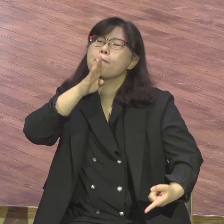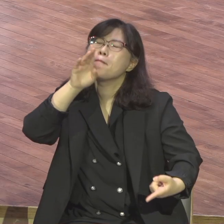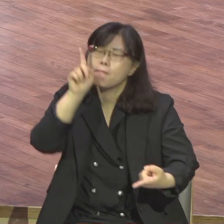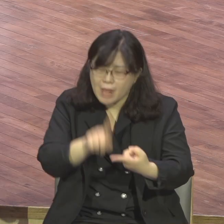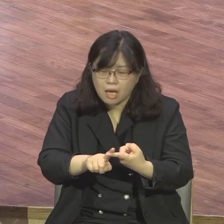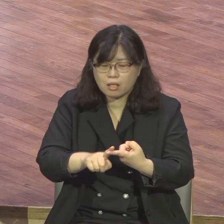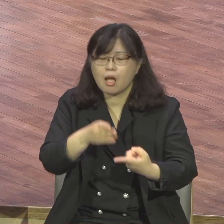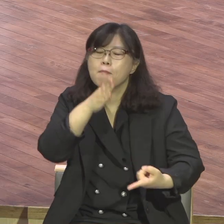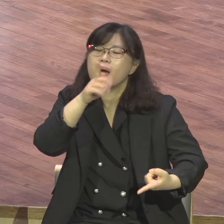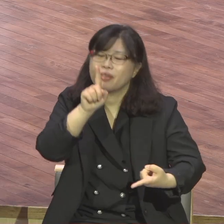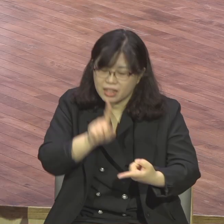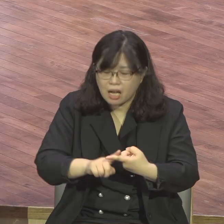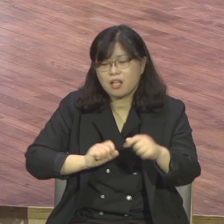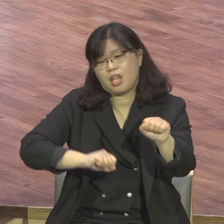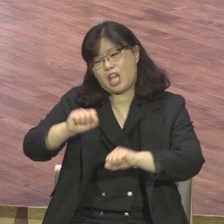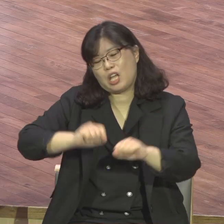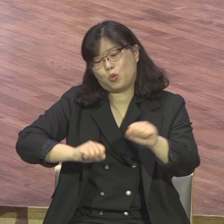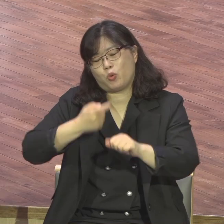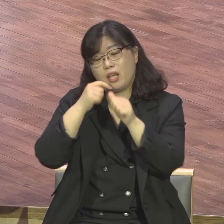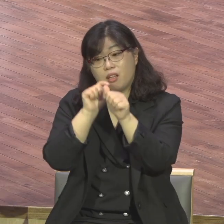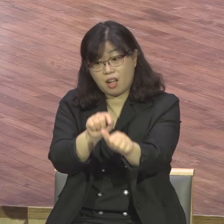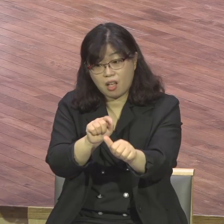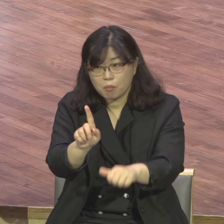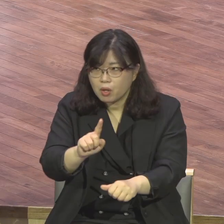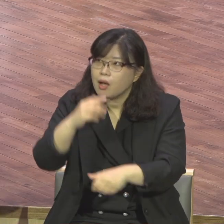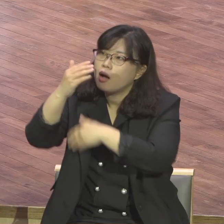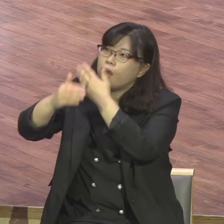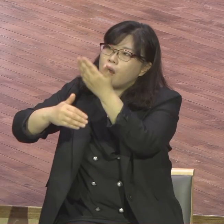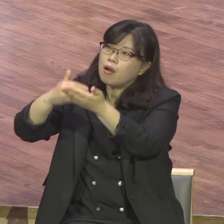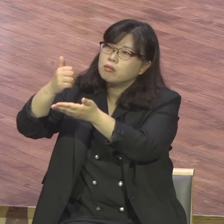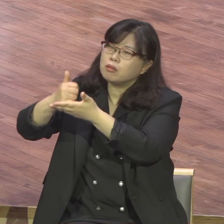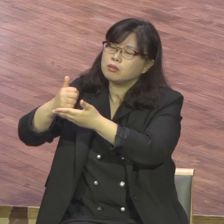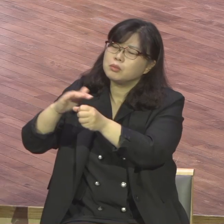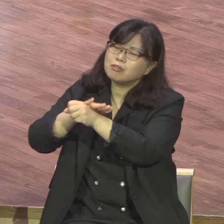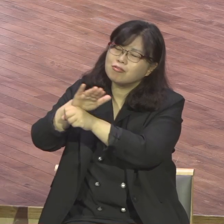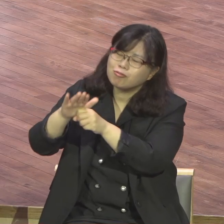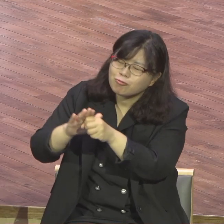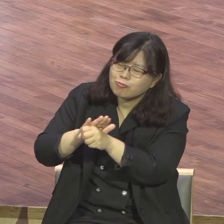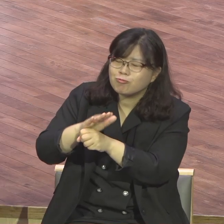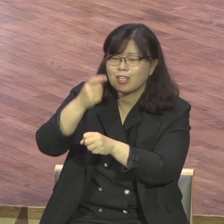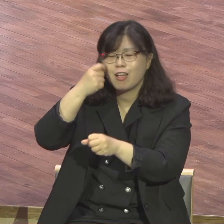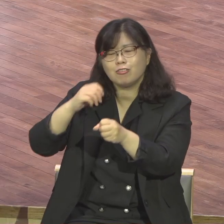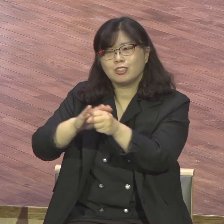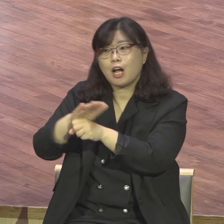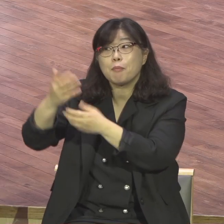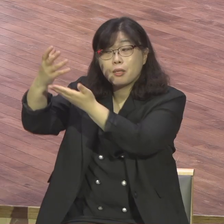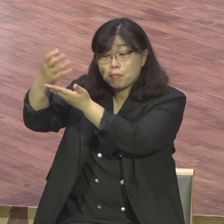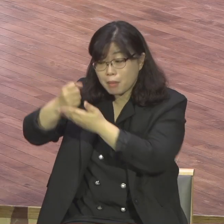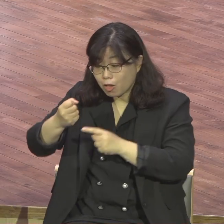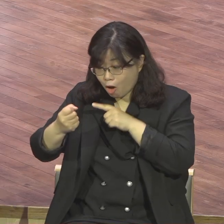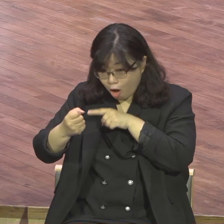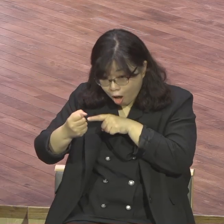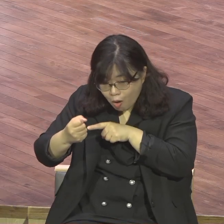드리는 것이 합리적이지 않냐 하나님이 베푸신 모든 것 뭐요?